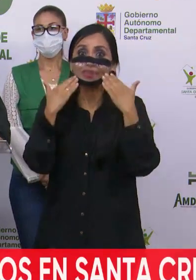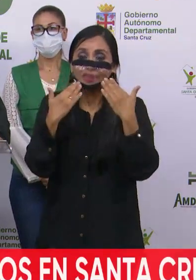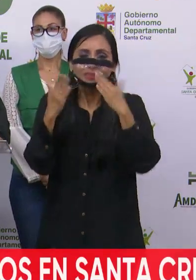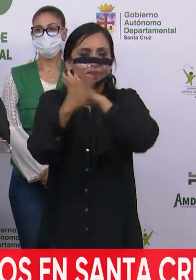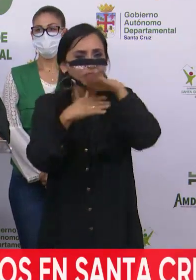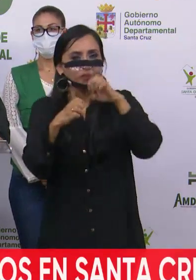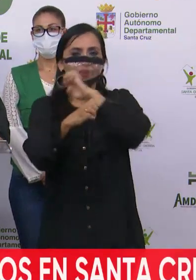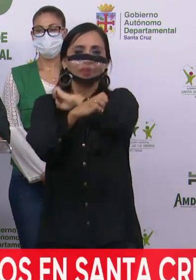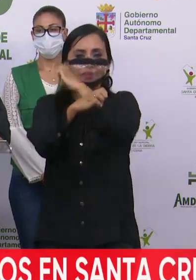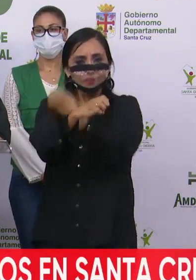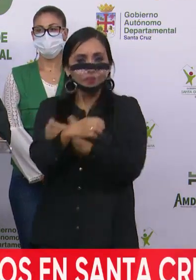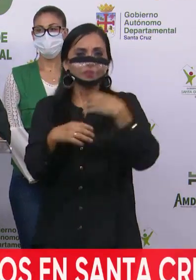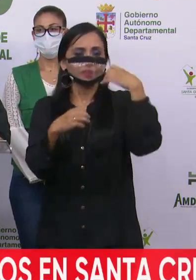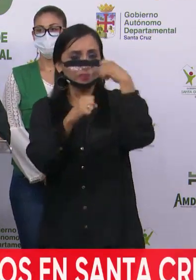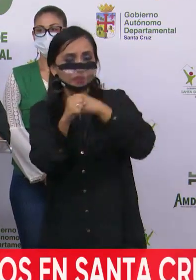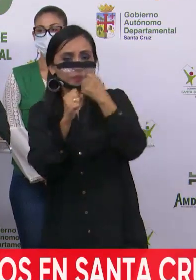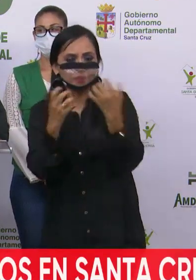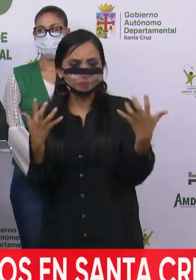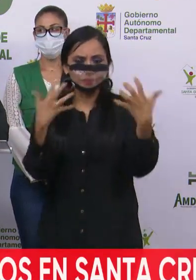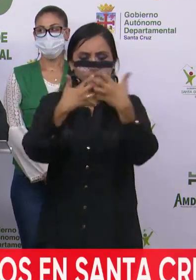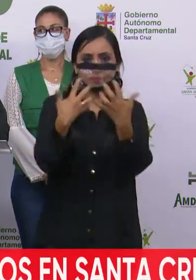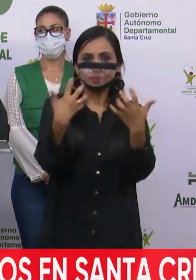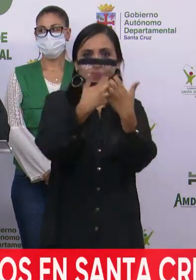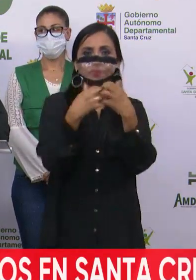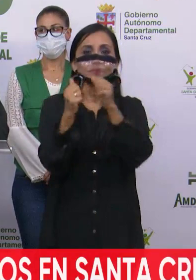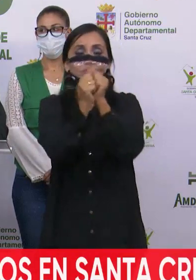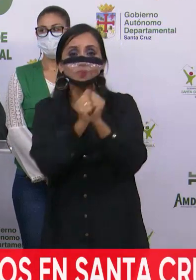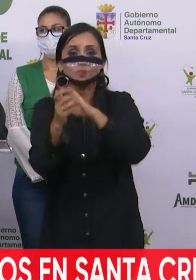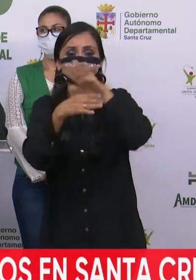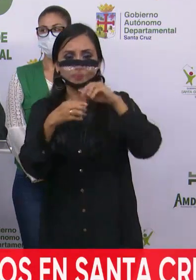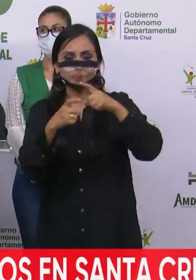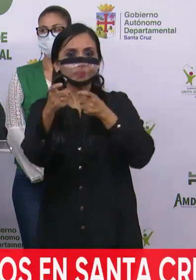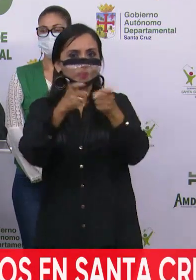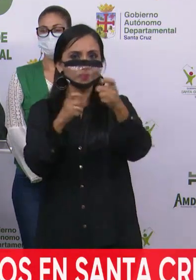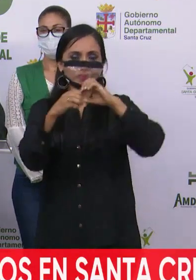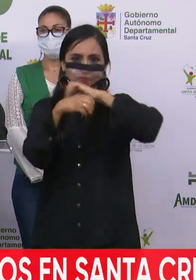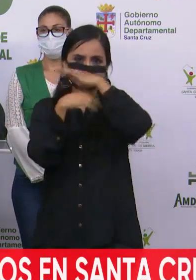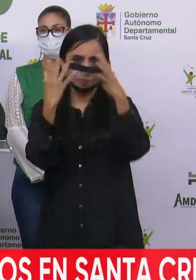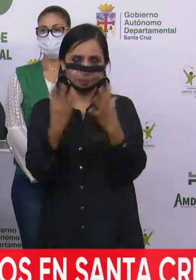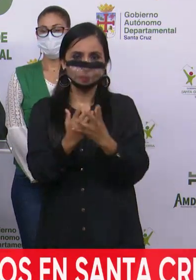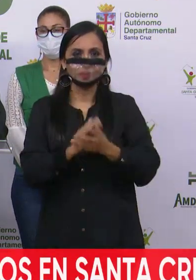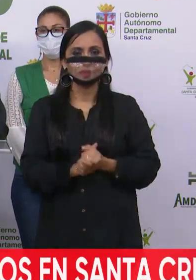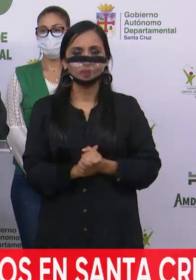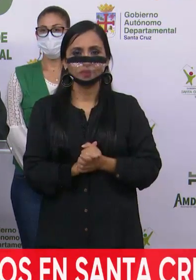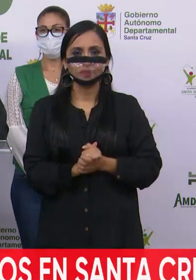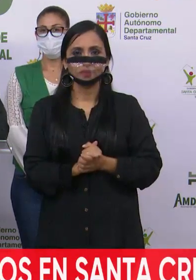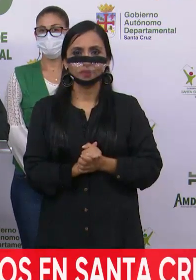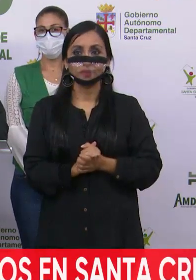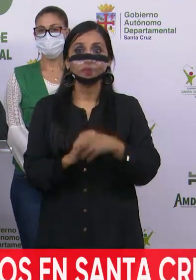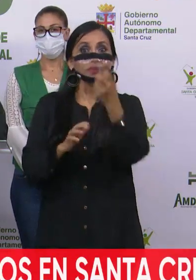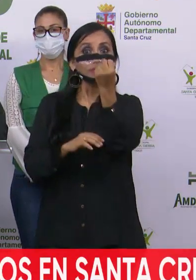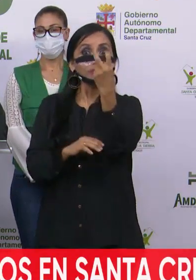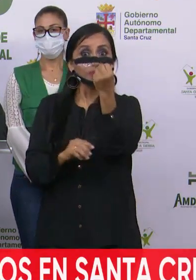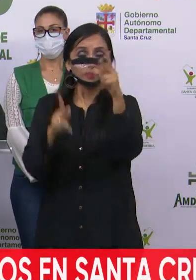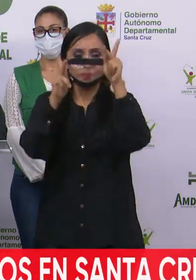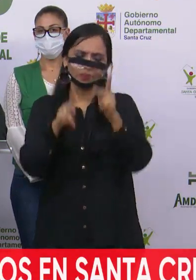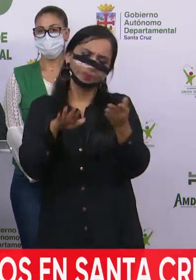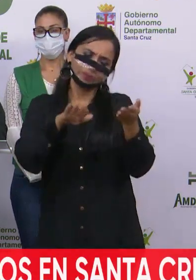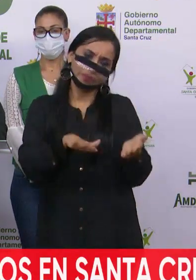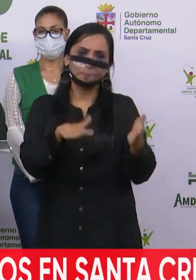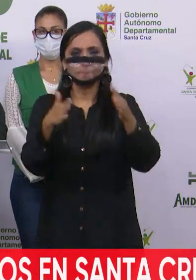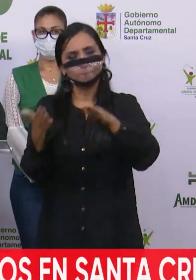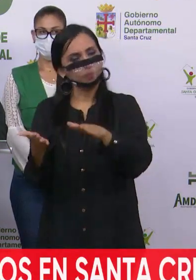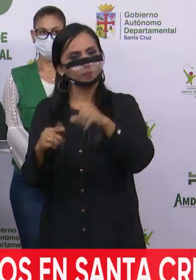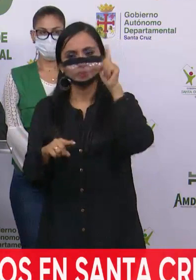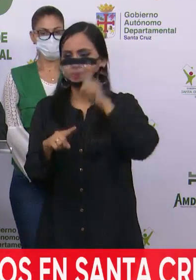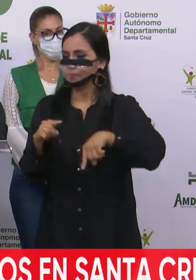al esfuerzo y el trabajo conjunto en el manejo de la epidemia. 12 personas han perdido la